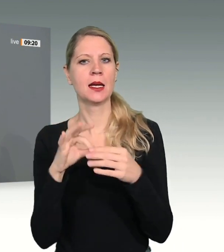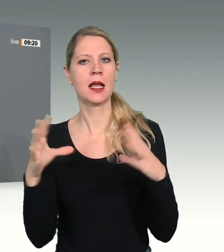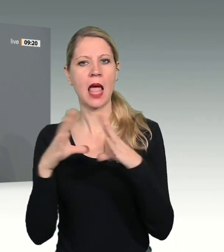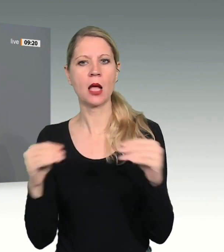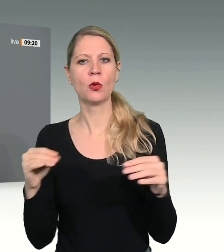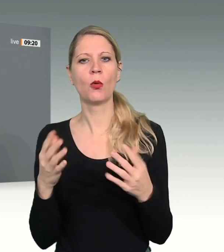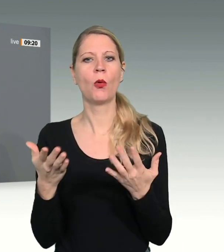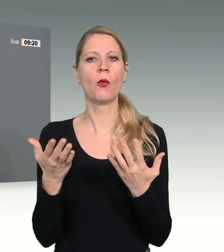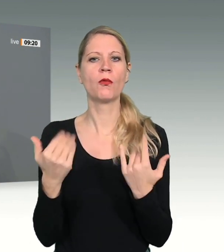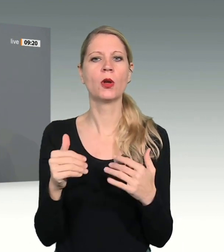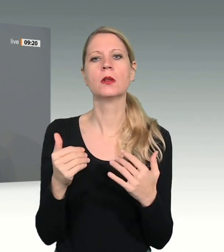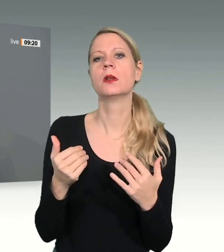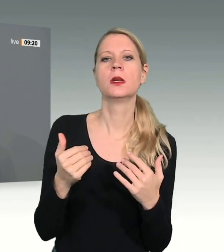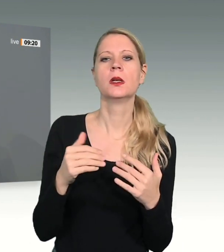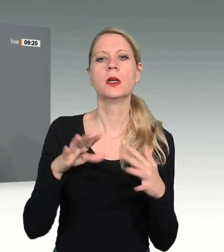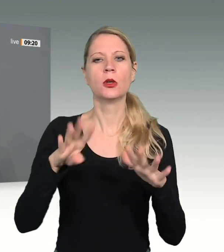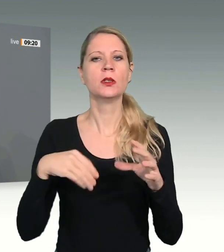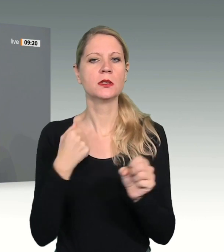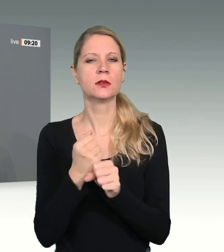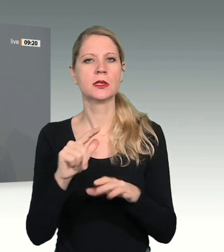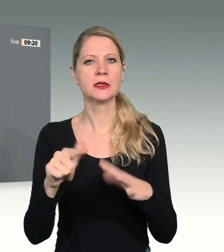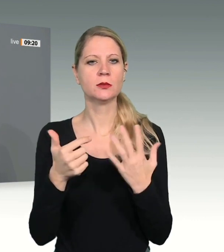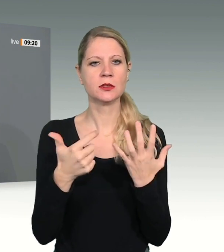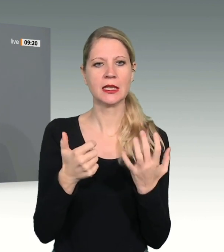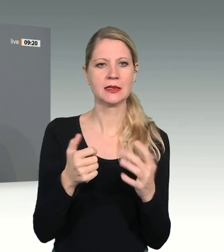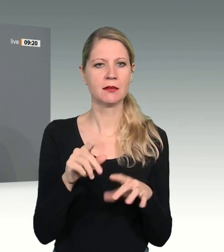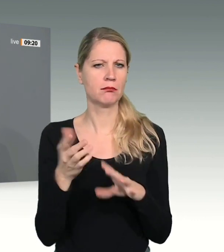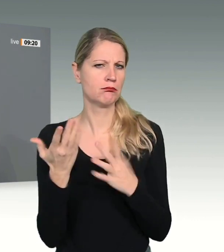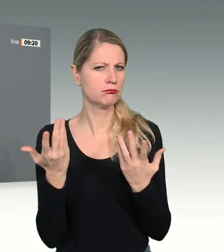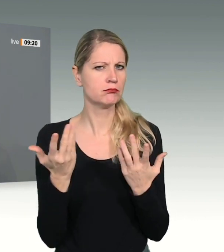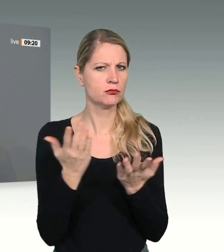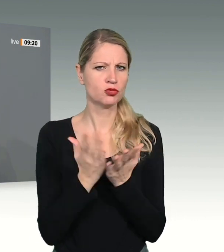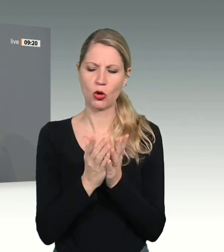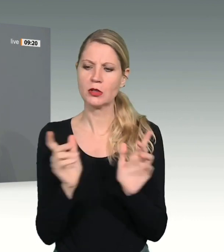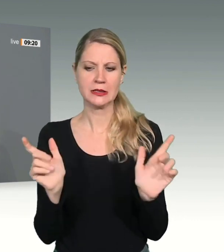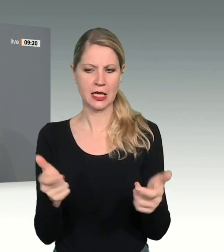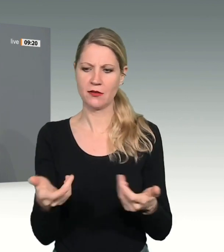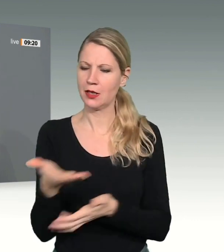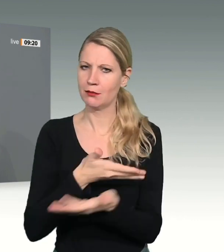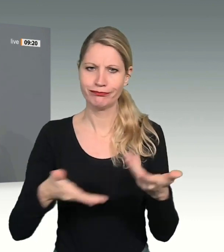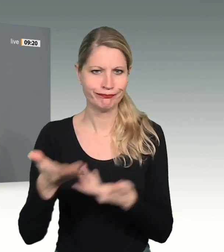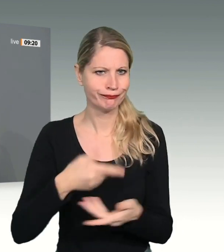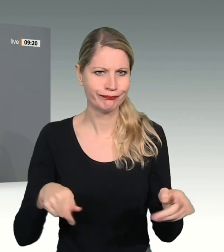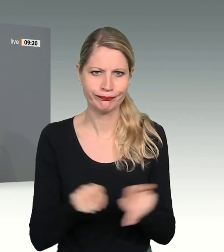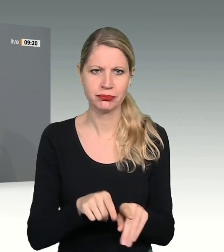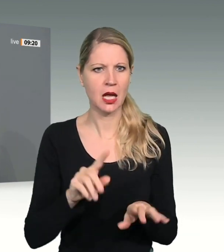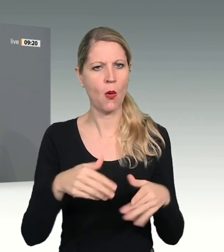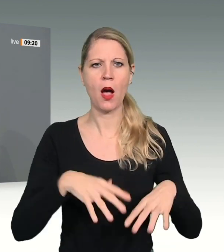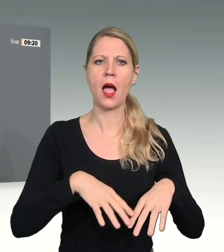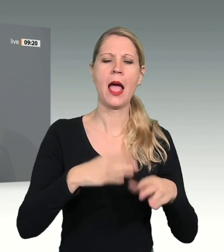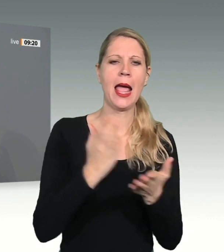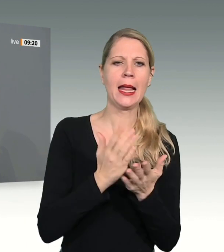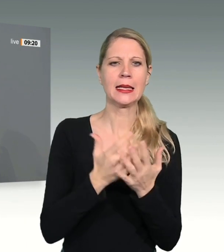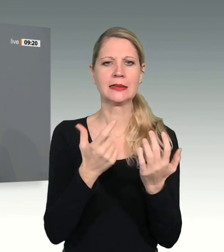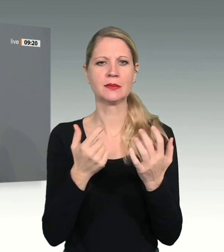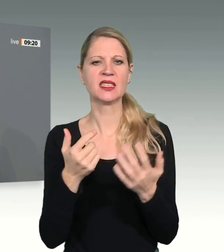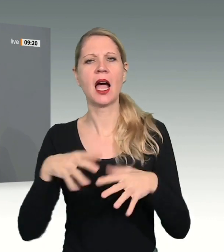Ende der 70er, Anfang der 80er Jahre, nachdem Helmut Schmidt 1979 in